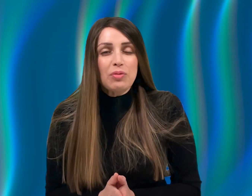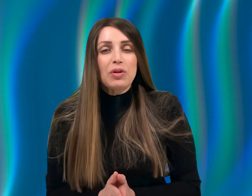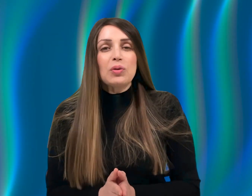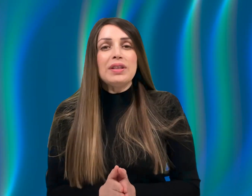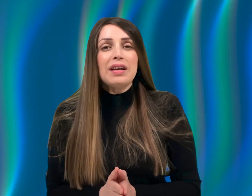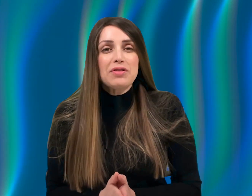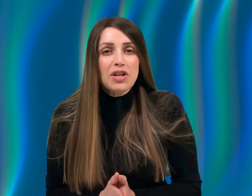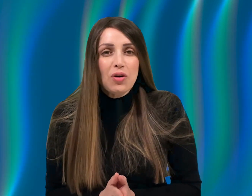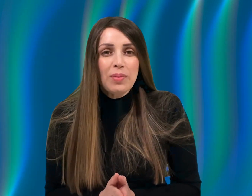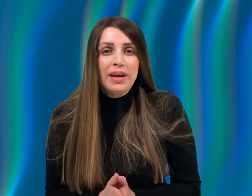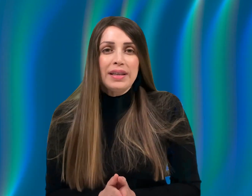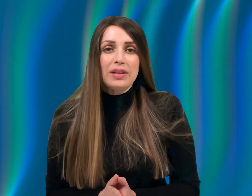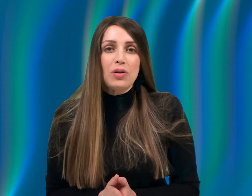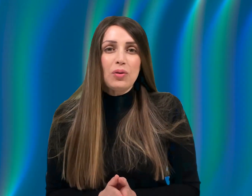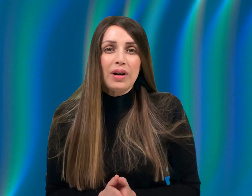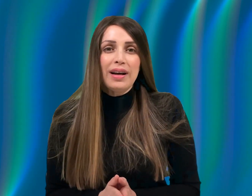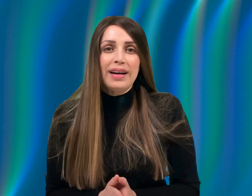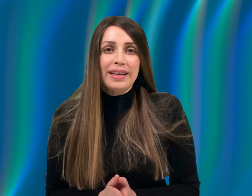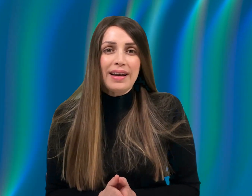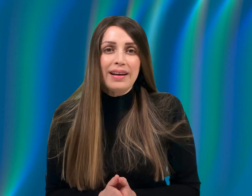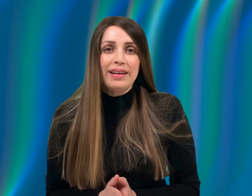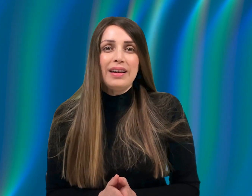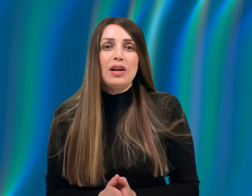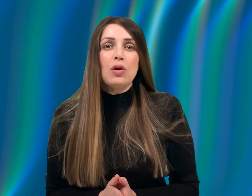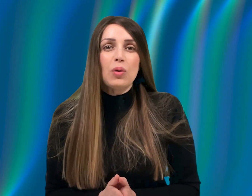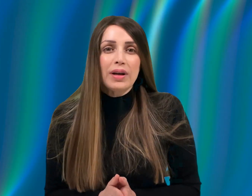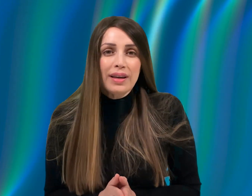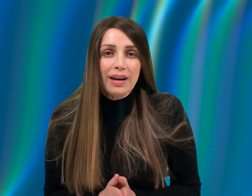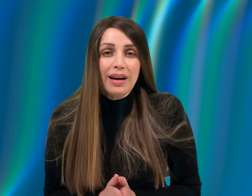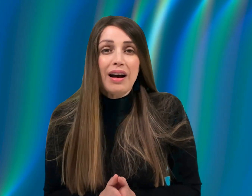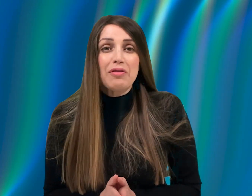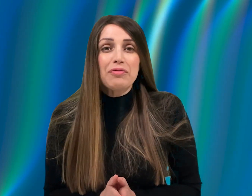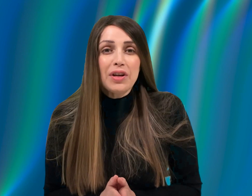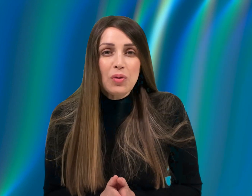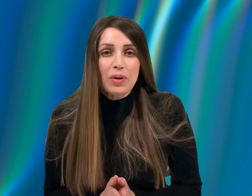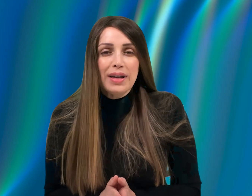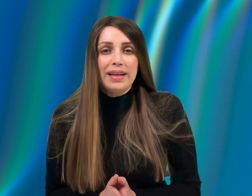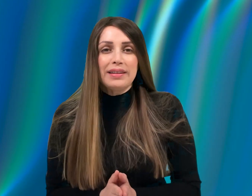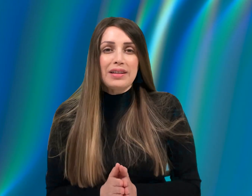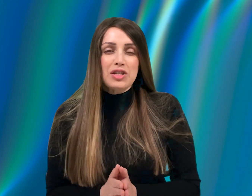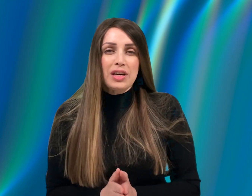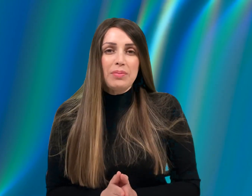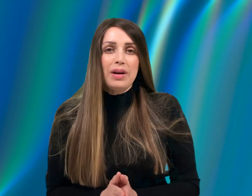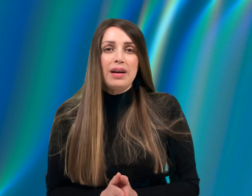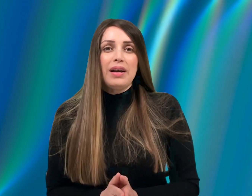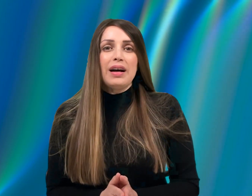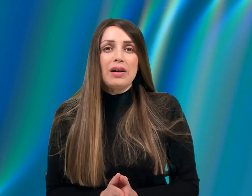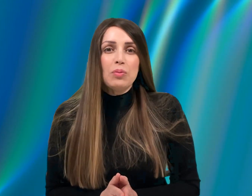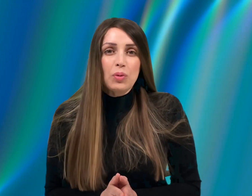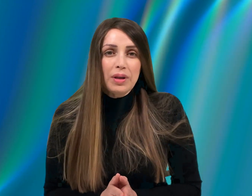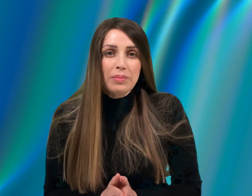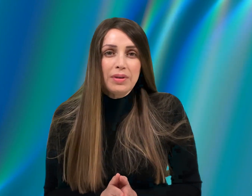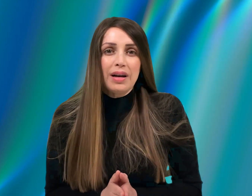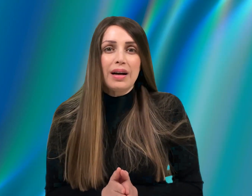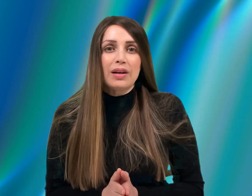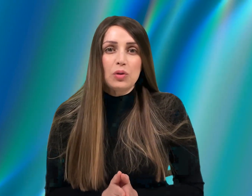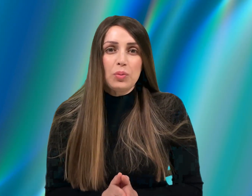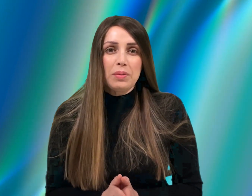ורודף שלום, יכול היה להוכיח, אפילו את הרשאים הגמורים, החרטומים